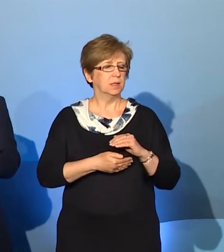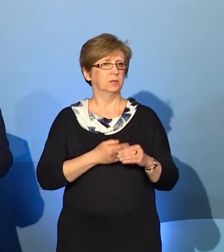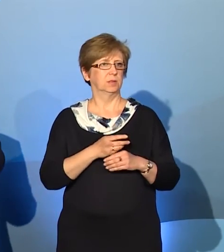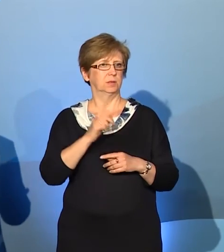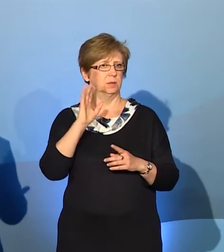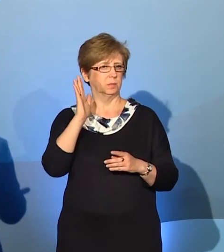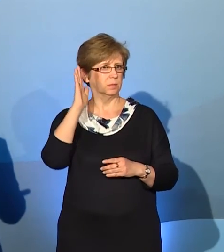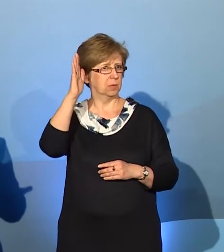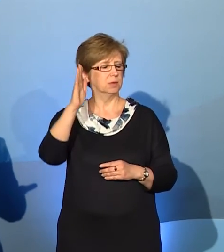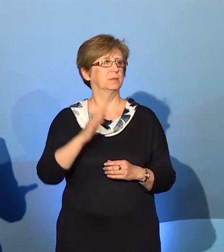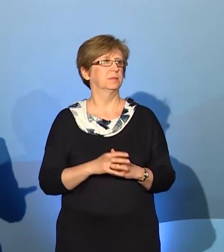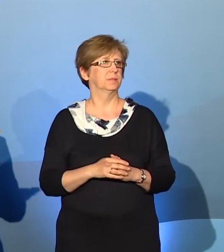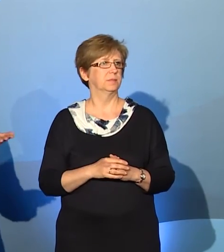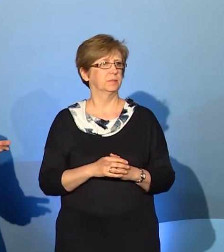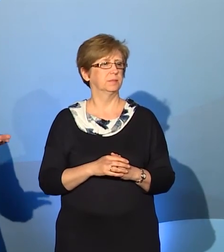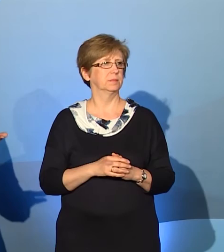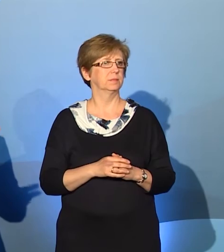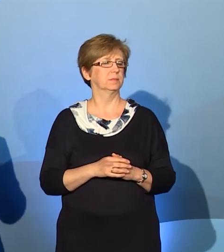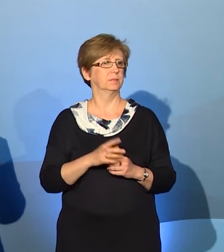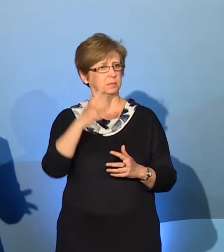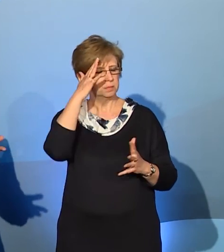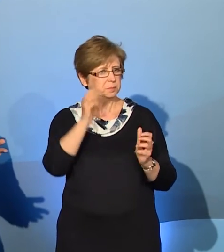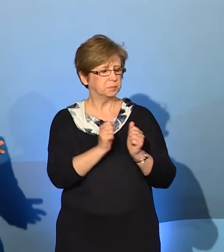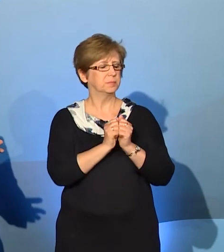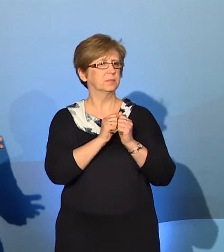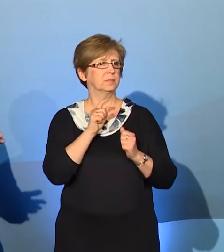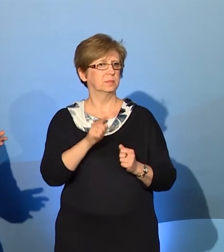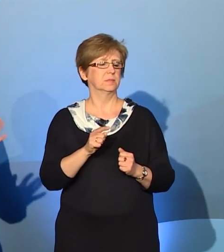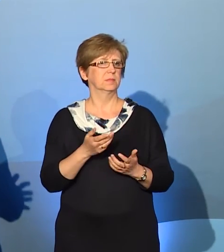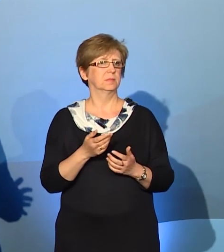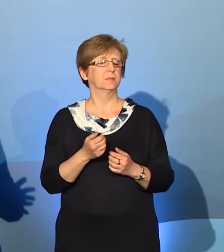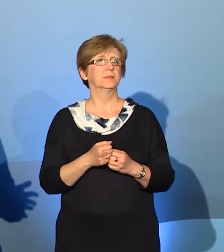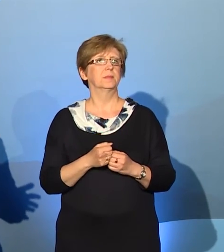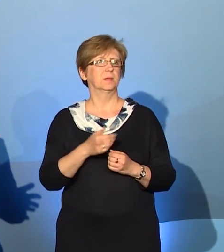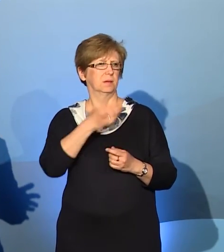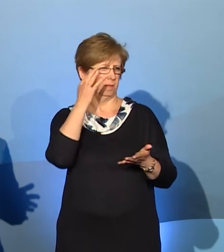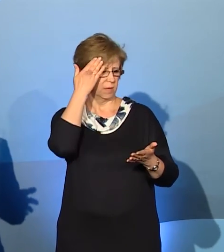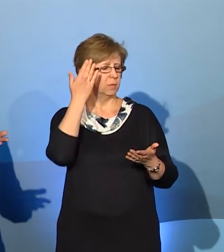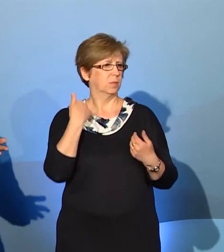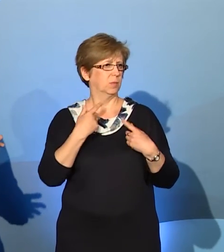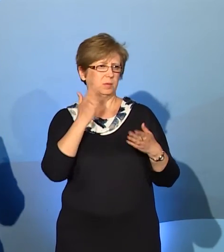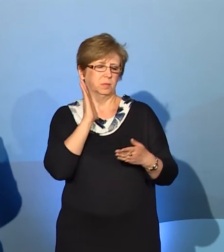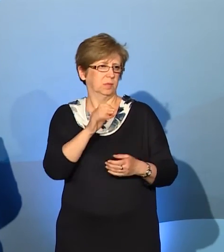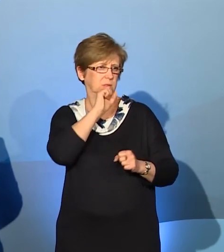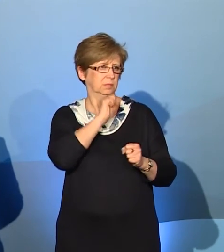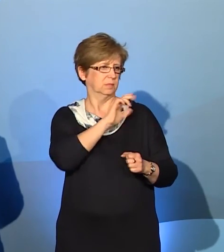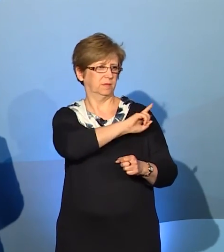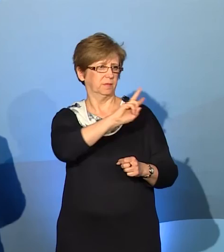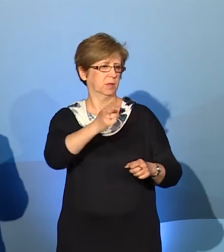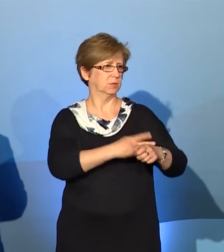doszedł do... No nie spodziewamy się też, że w każdym urzędzie będzie przez cały czas tłumacz języka migowego, bo to też byłoby nieracjonalne. Więc